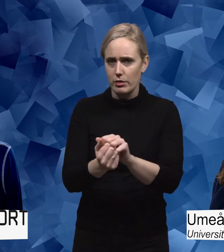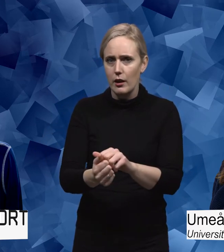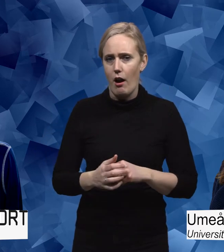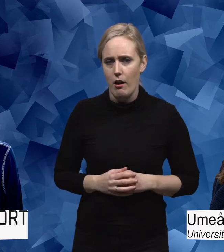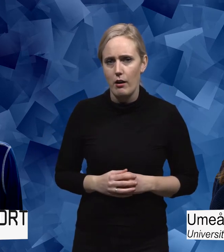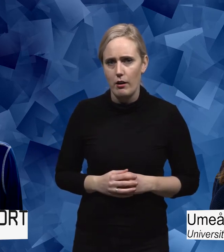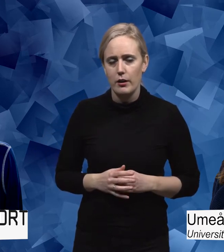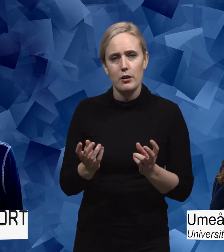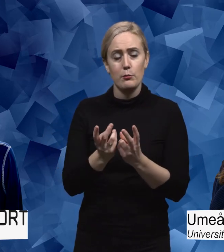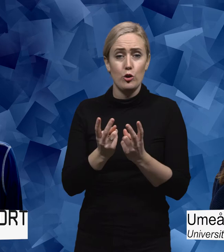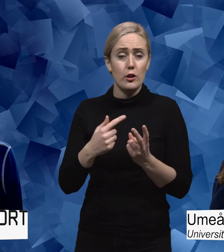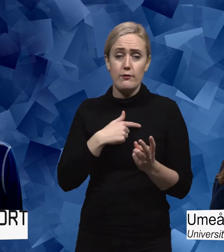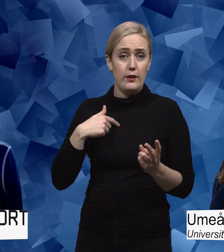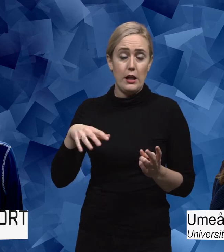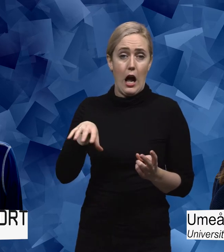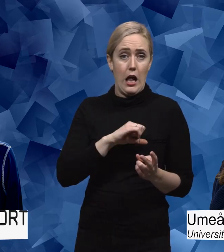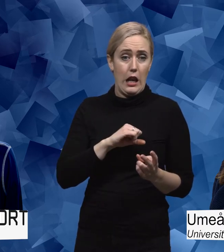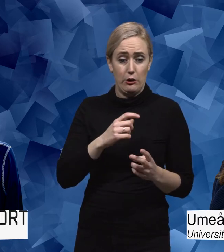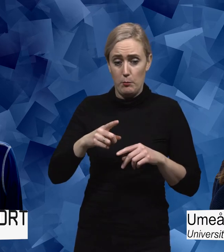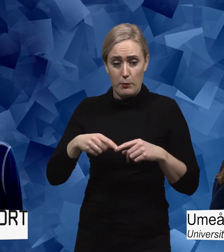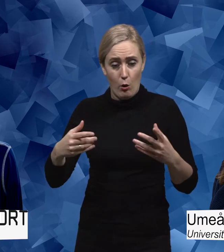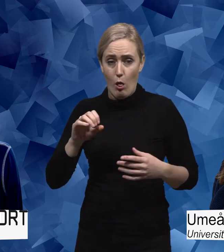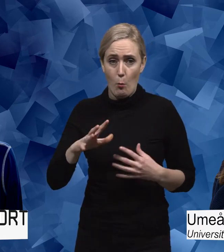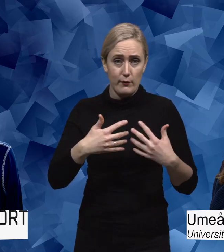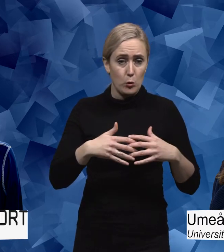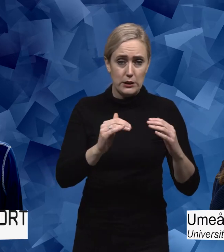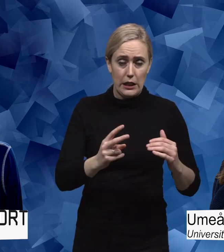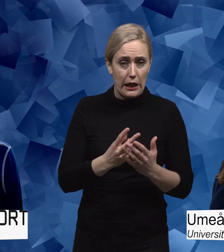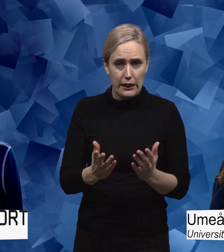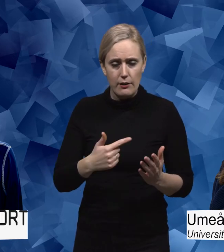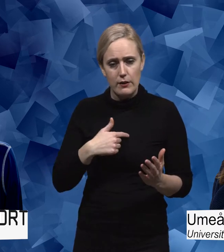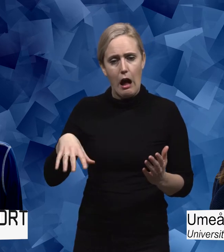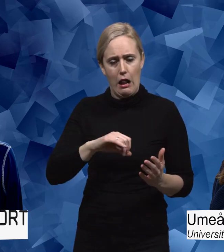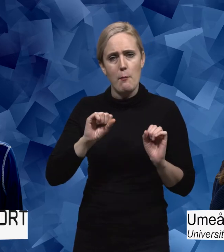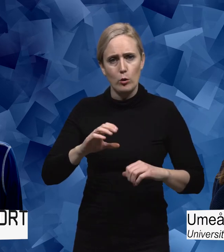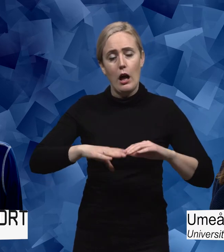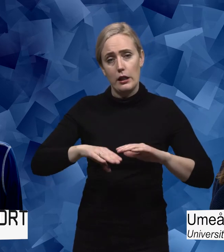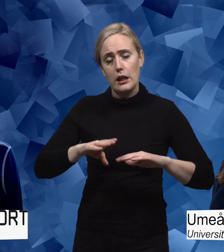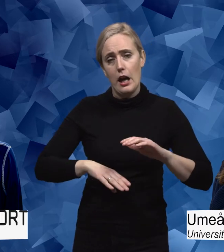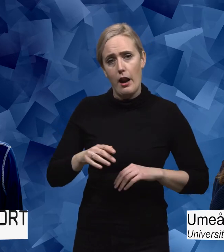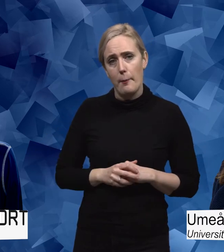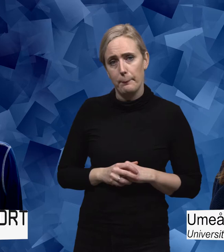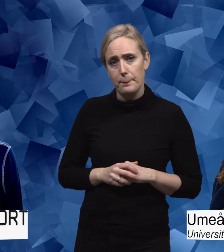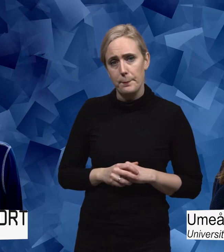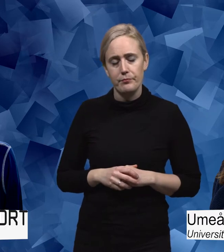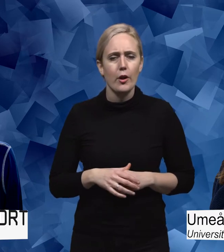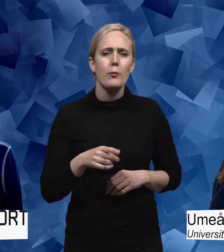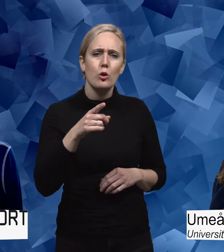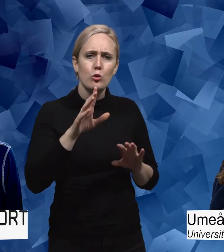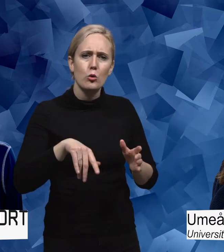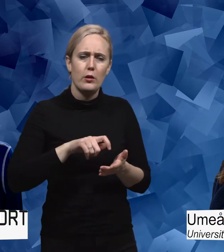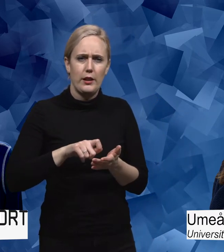Så i den meningen så finns det ju någonting som vi alla, oavsett om man är funktionsnedsättning eller inte måste hantera. Du har skrivit på ett par ställen att